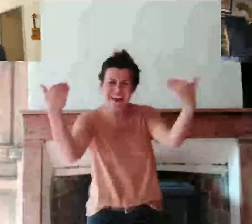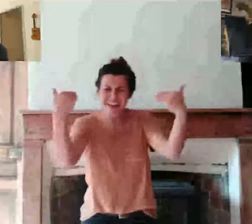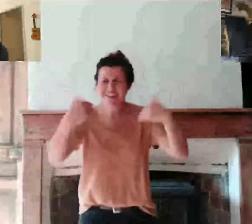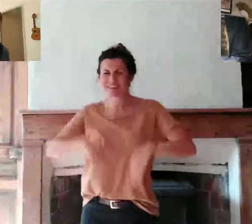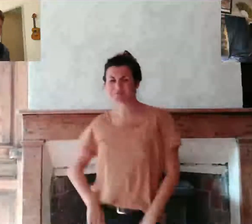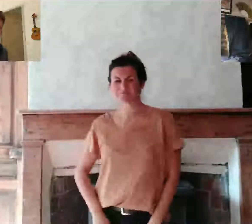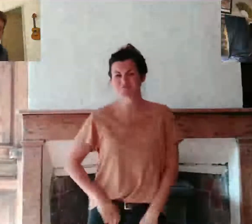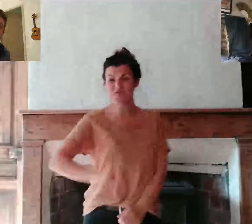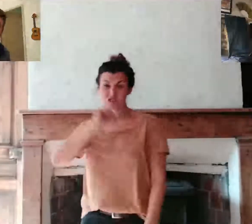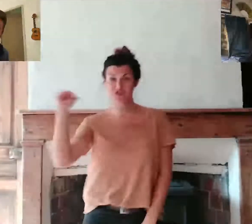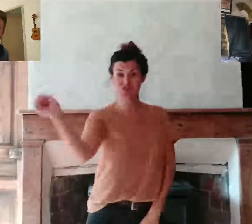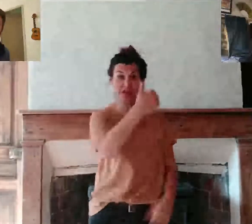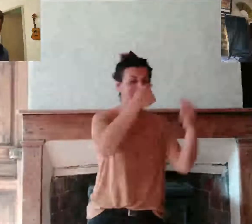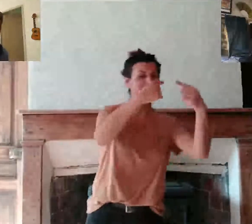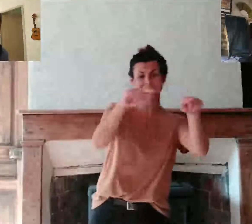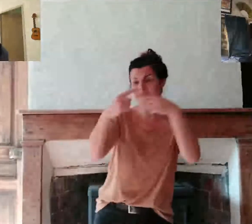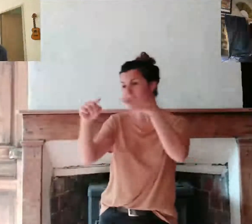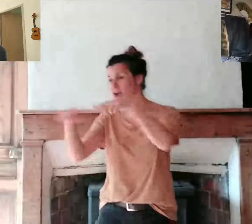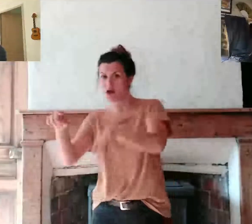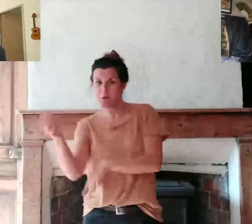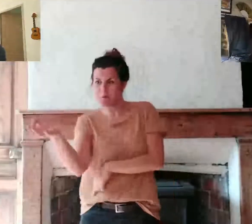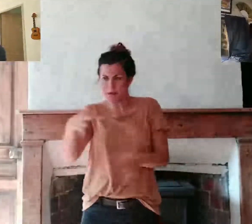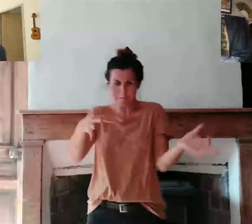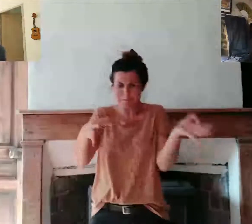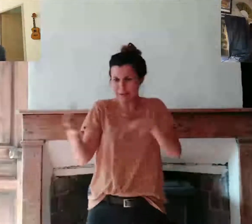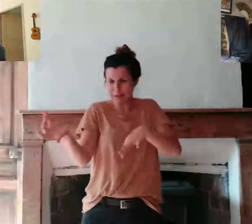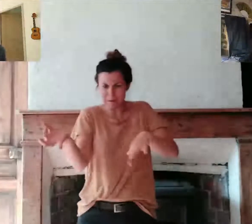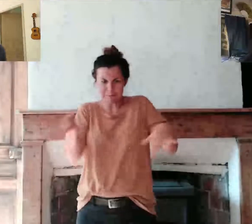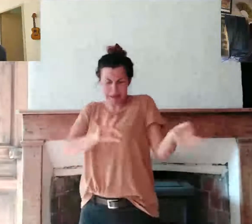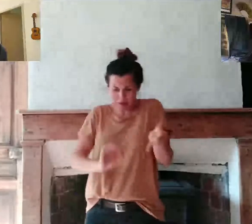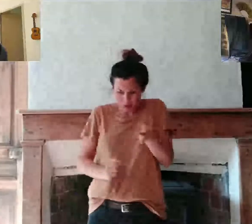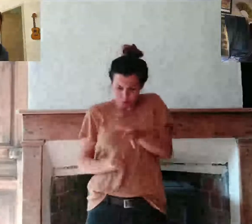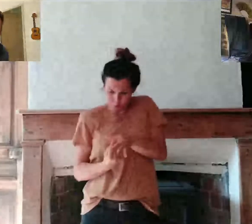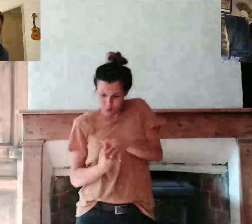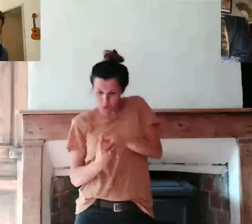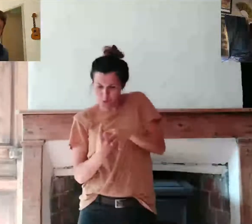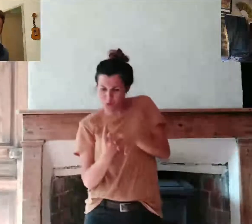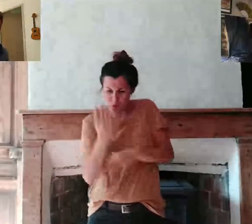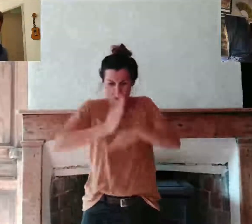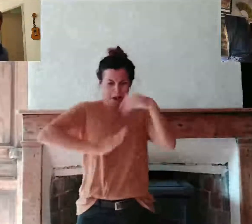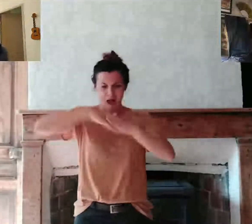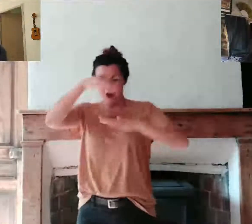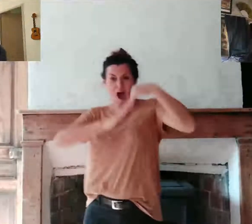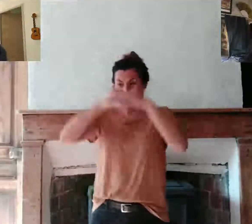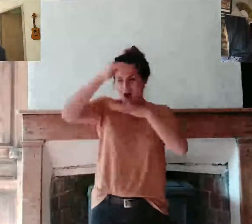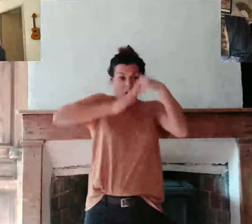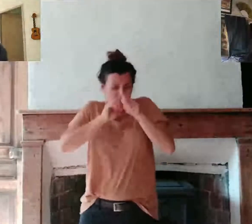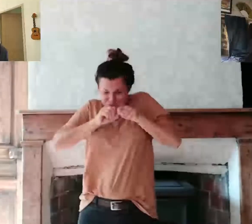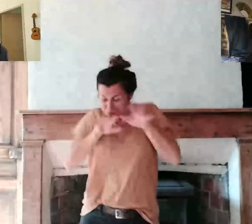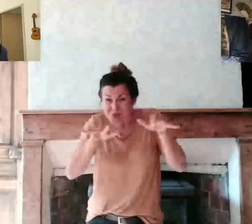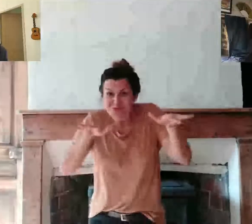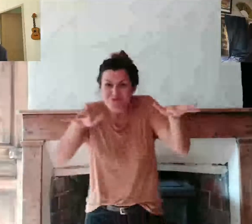! Nos différences sont la richesse Un fer de lance, une